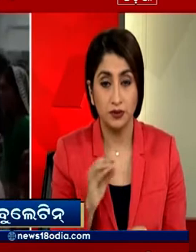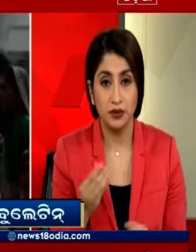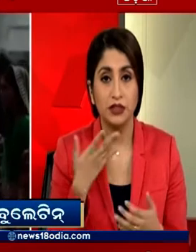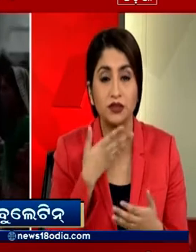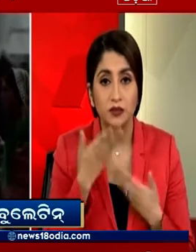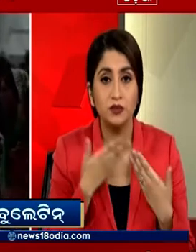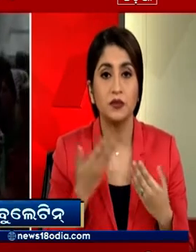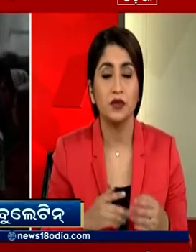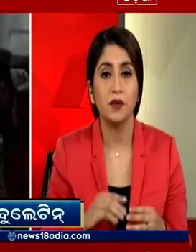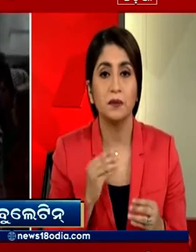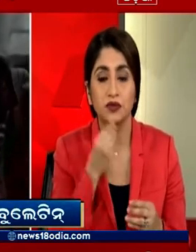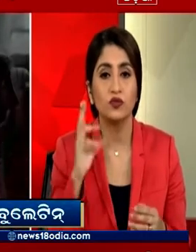लोगों को समझाने की कोशिश की